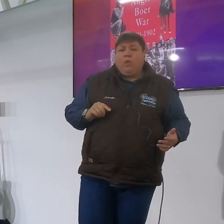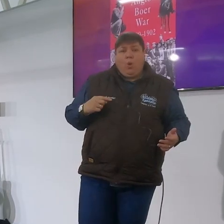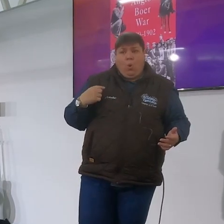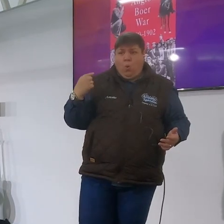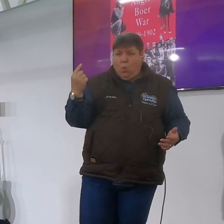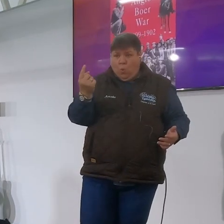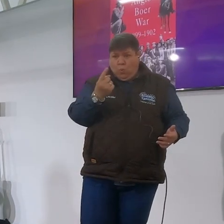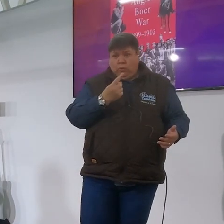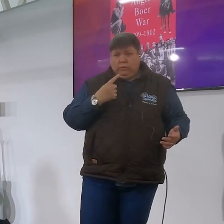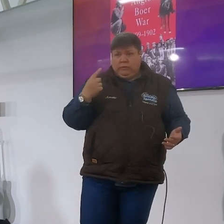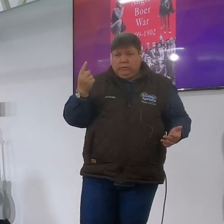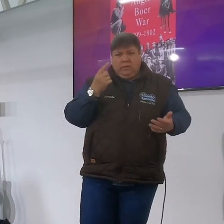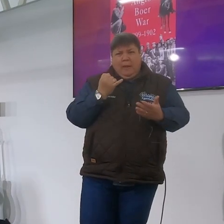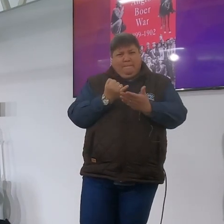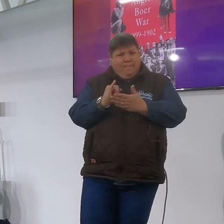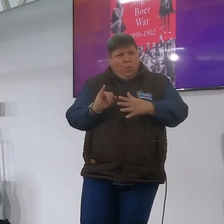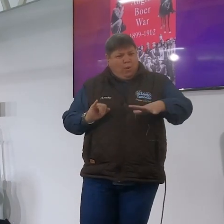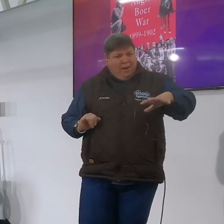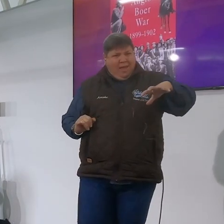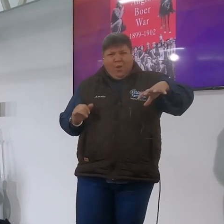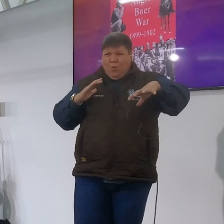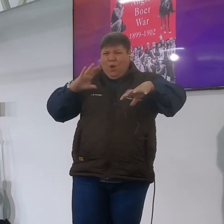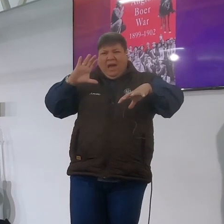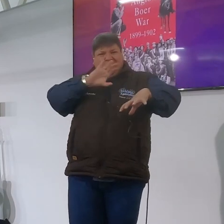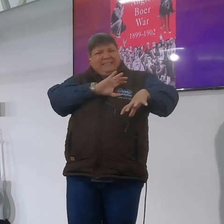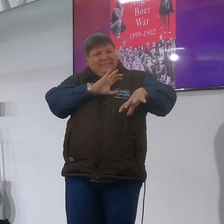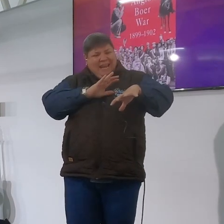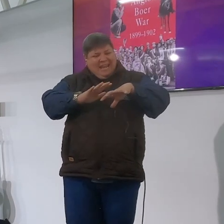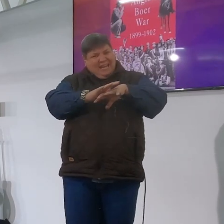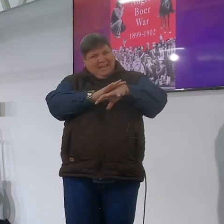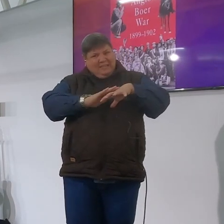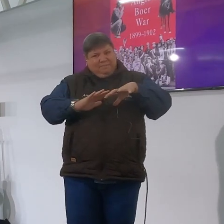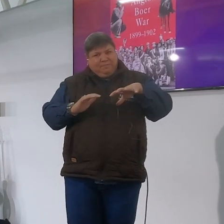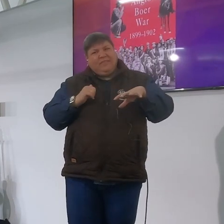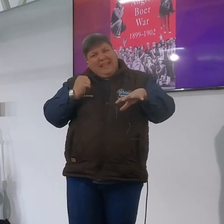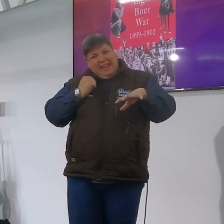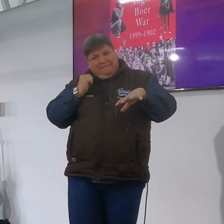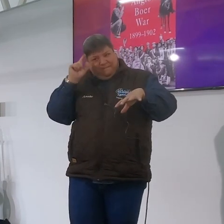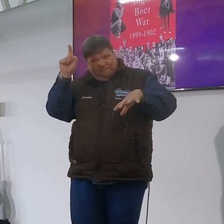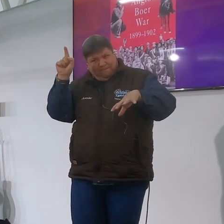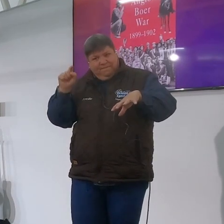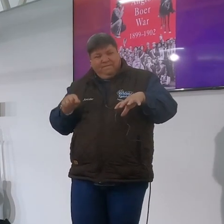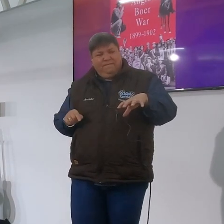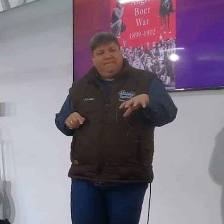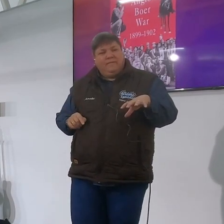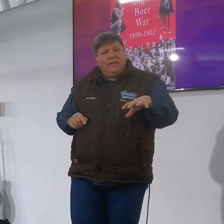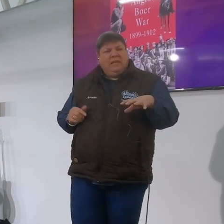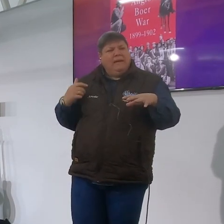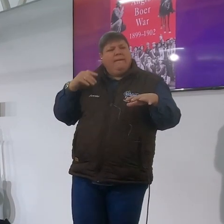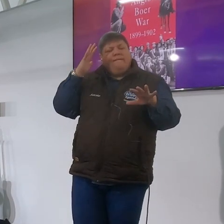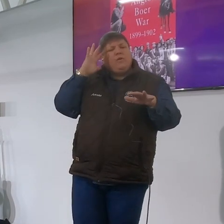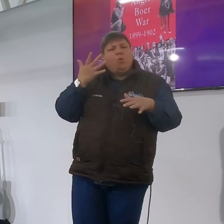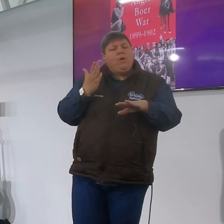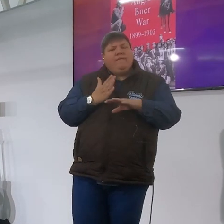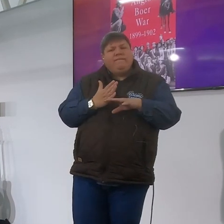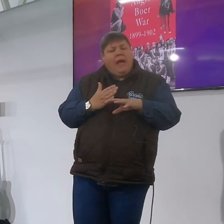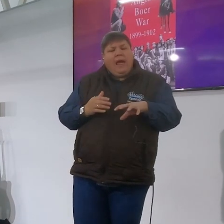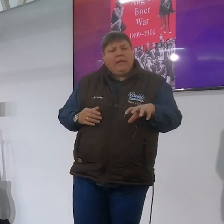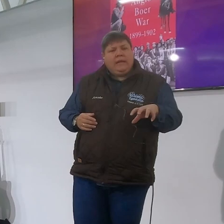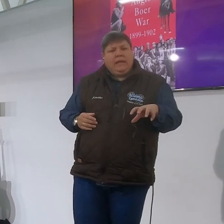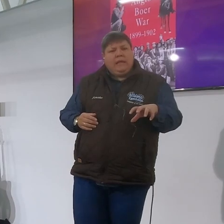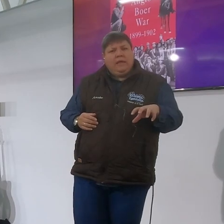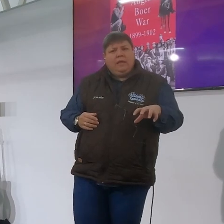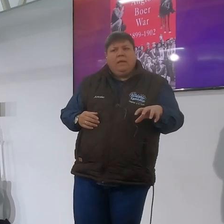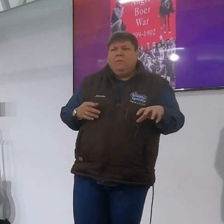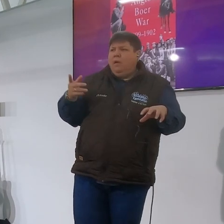ons hier ons is wankje vol boere hier ons is gelovig ons is christene ons is lief hier en ek weet nie hoe dit werk nie maar dit lyk vir my